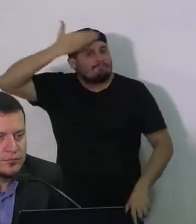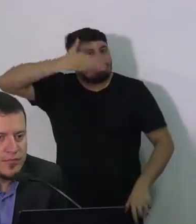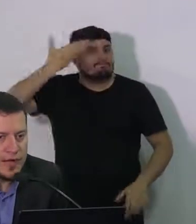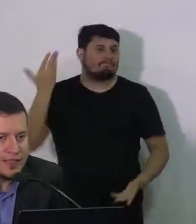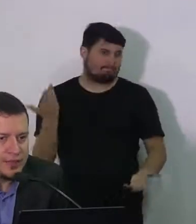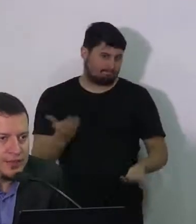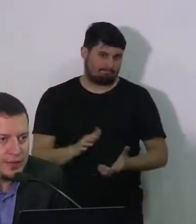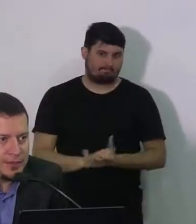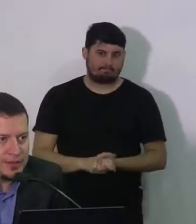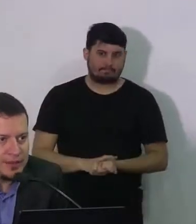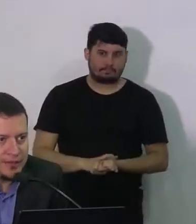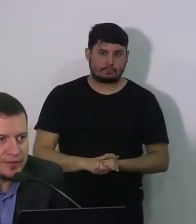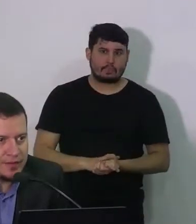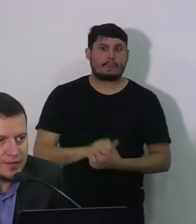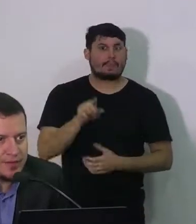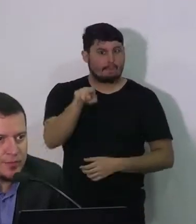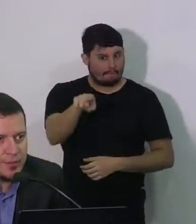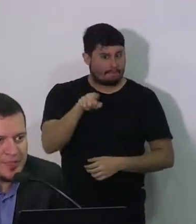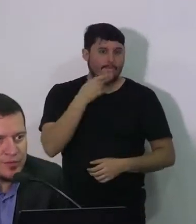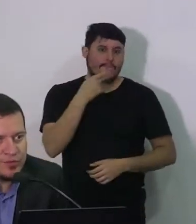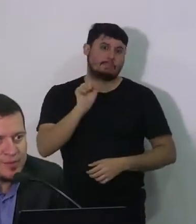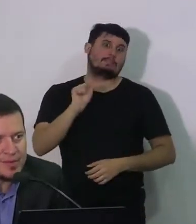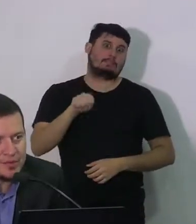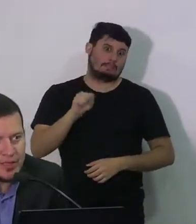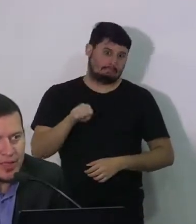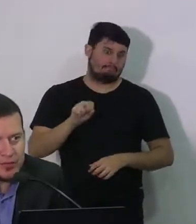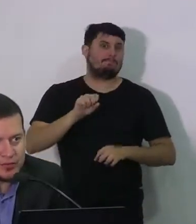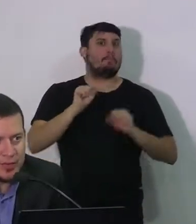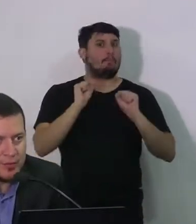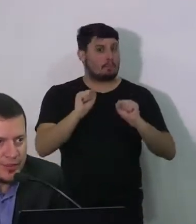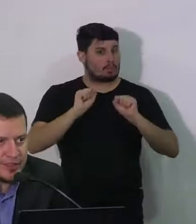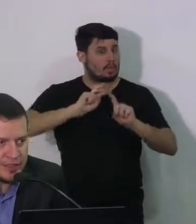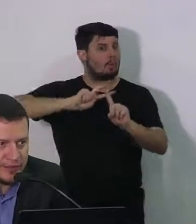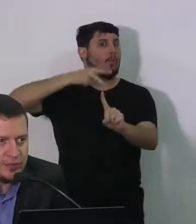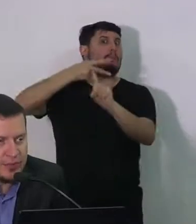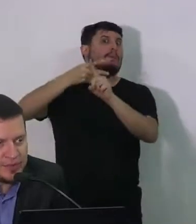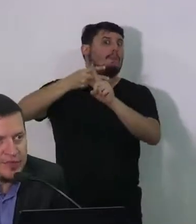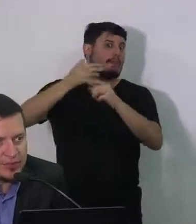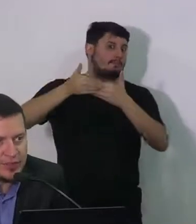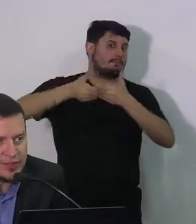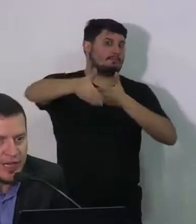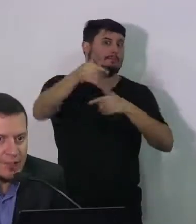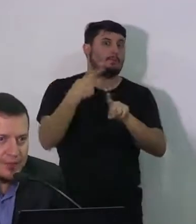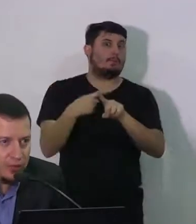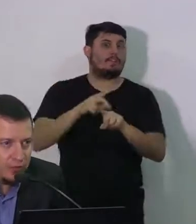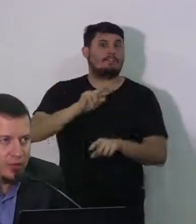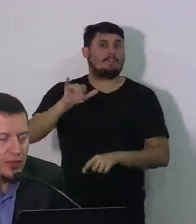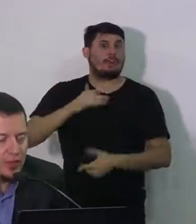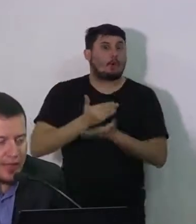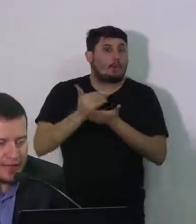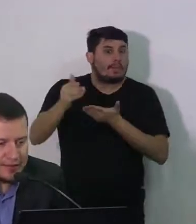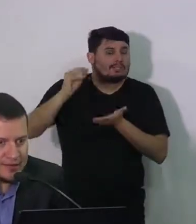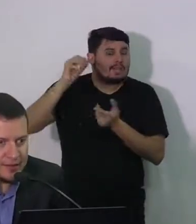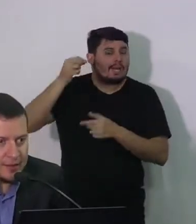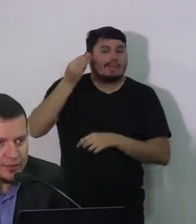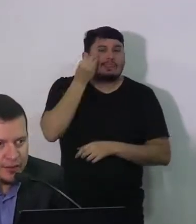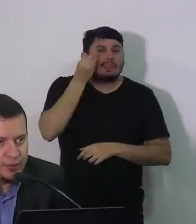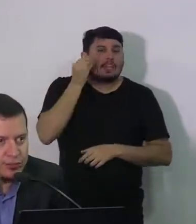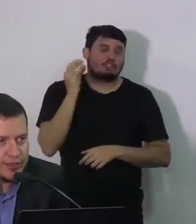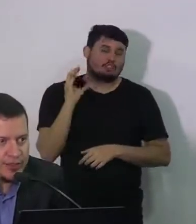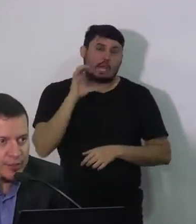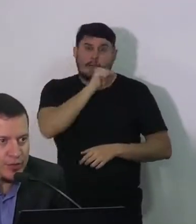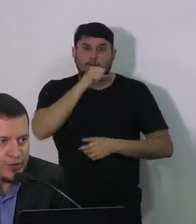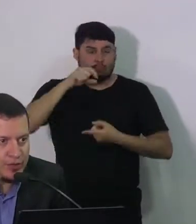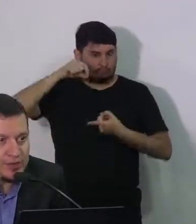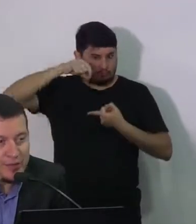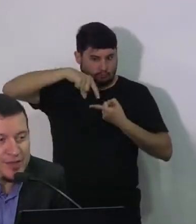próximos dias? A gente tem uma expectativa, sim, do aumento da confirmação de casos, porque a gente vai começar a fazer o teste rápido, ainda essa semana,